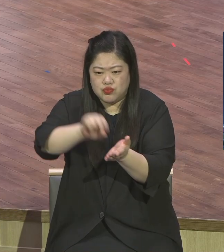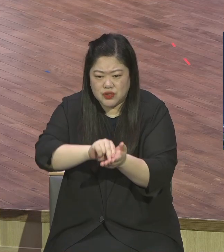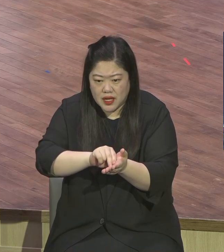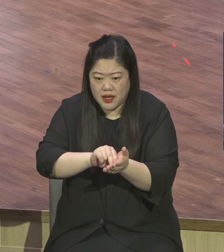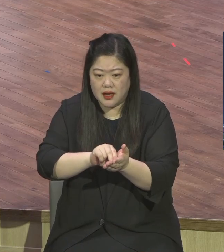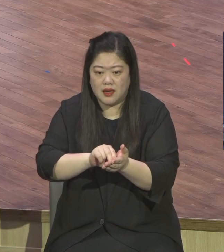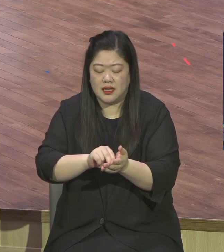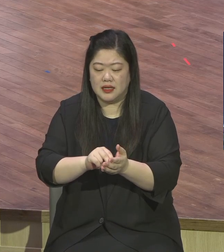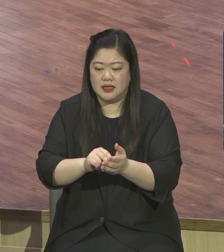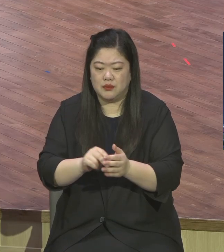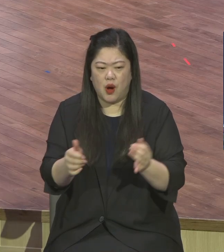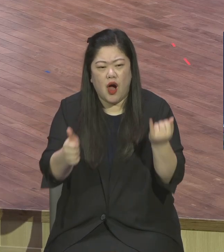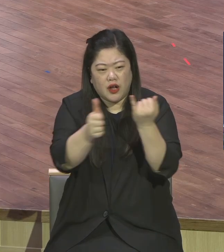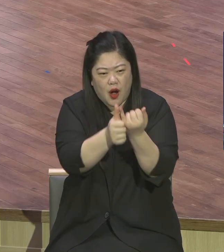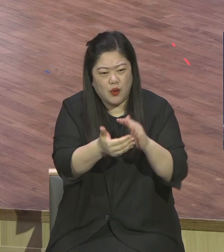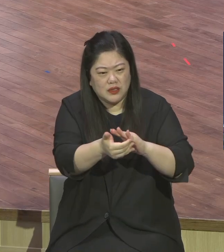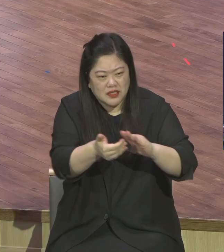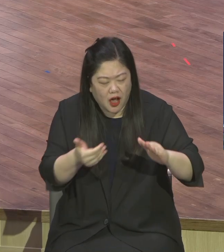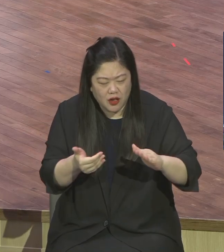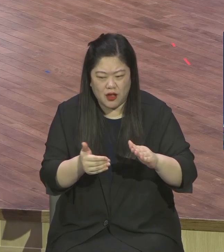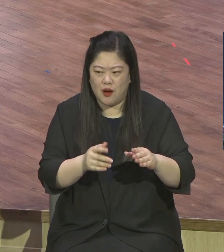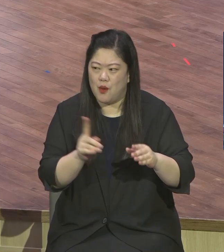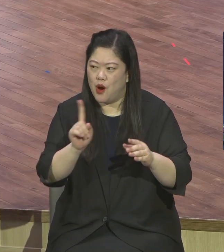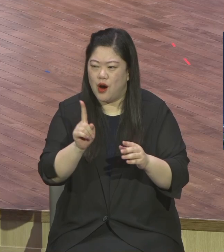시집장각하기 전에 출시하기 전에 부자되기 전에